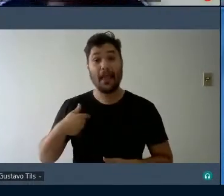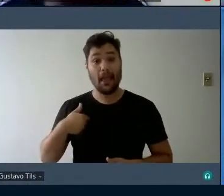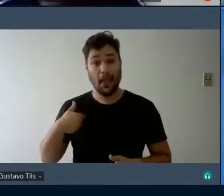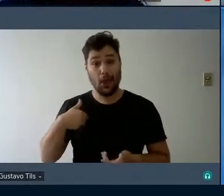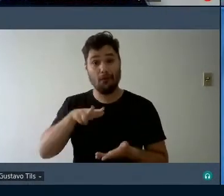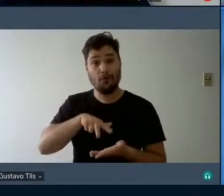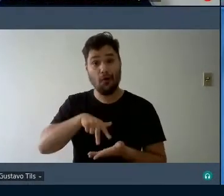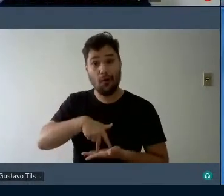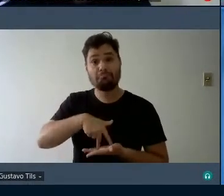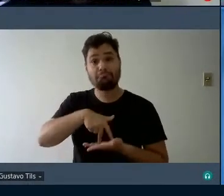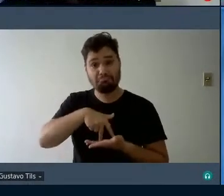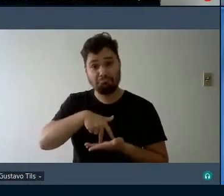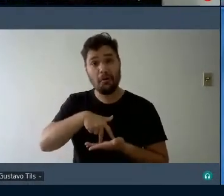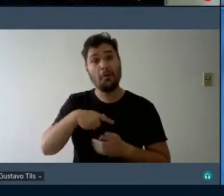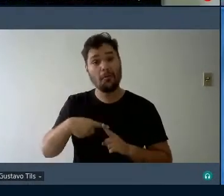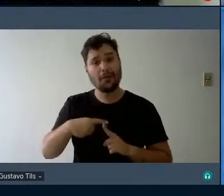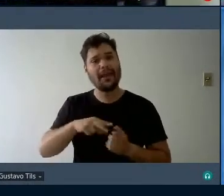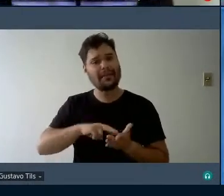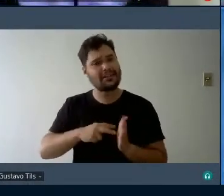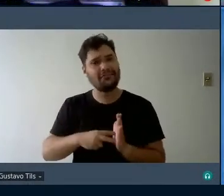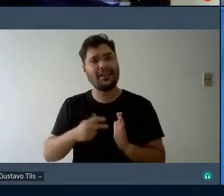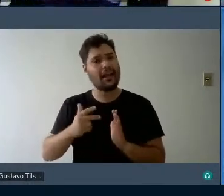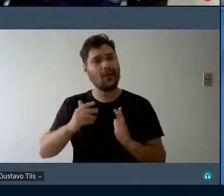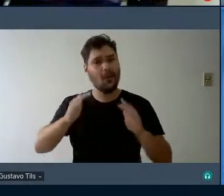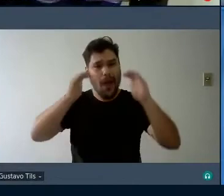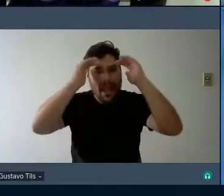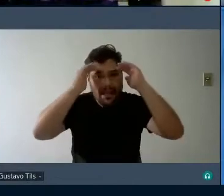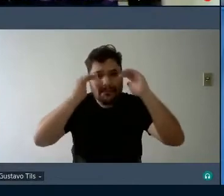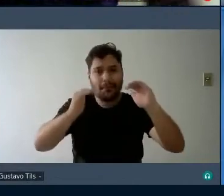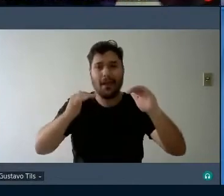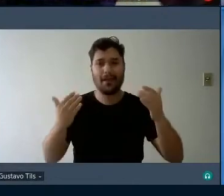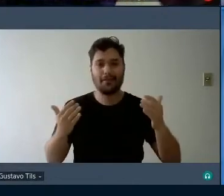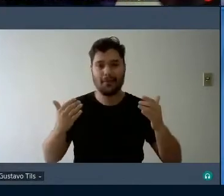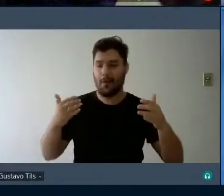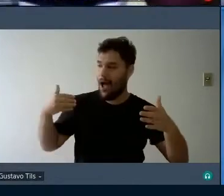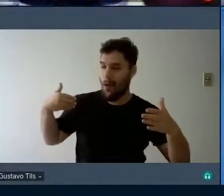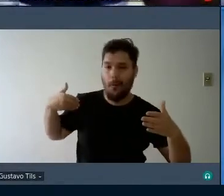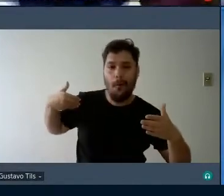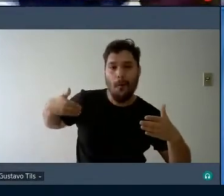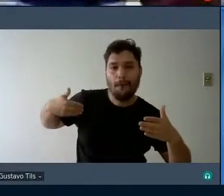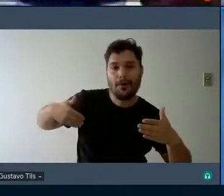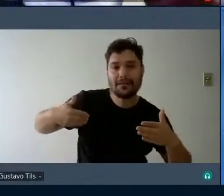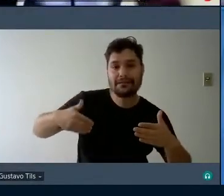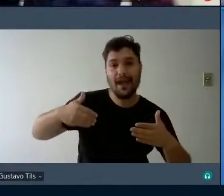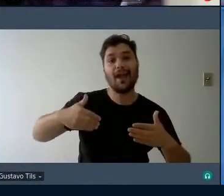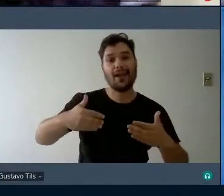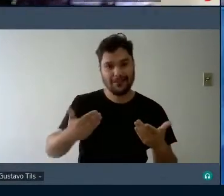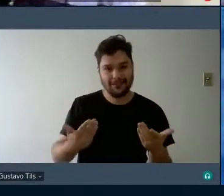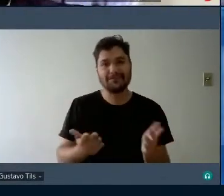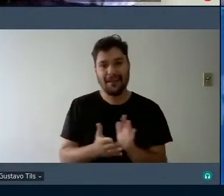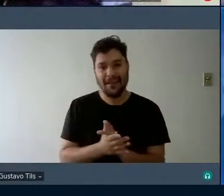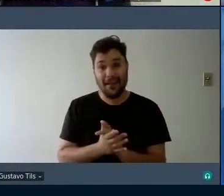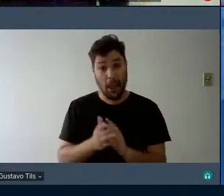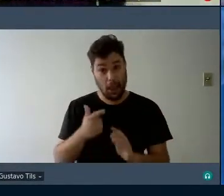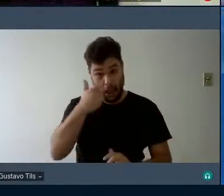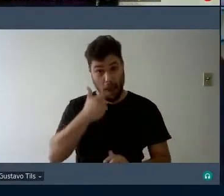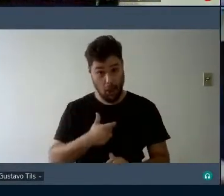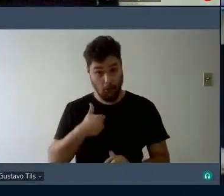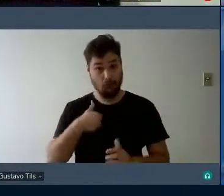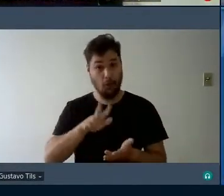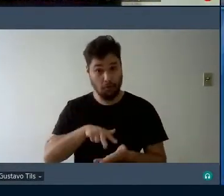reverência a todo um processo que é muito bonito então eu vou me levantar aqui